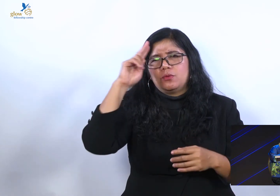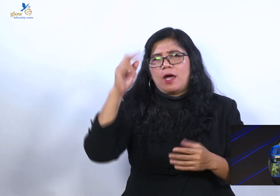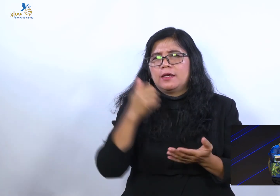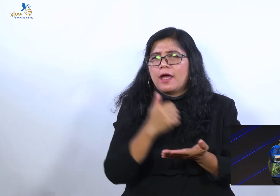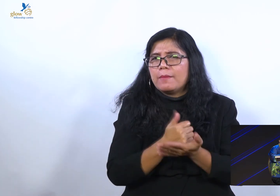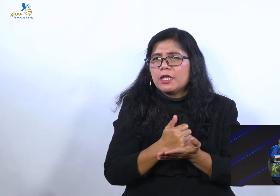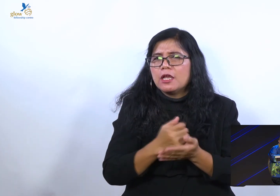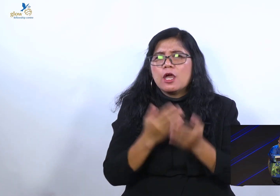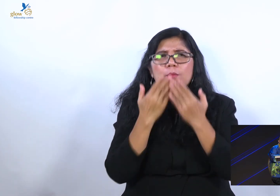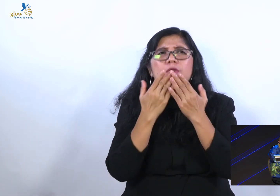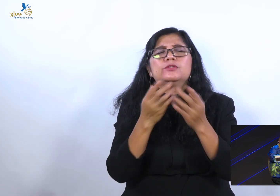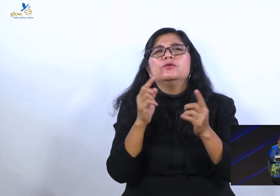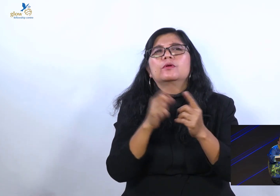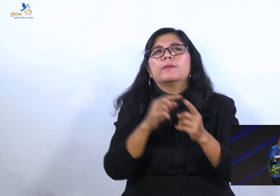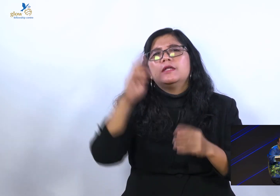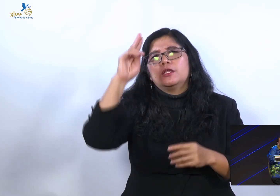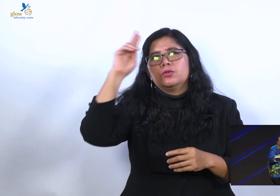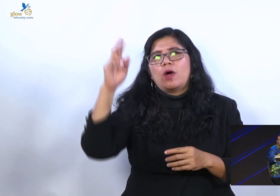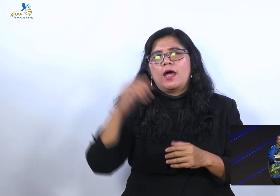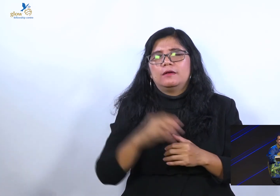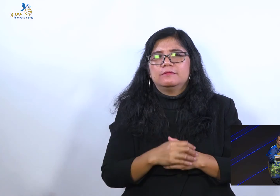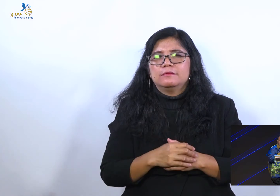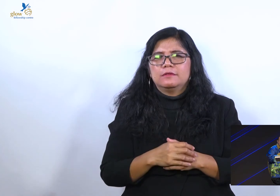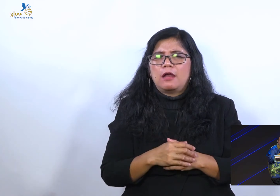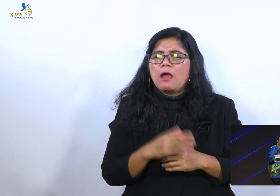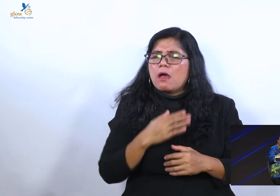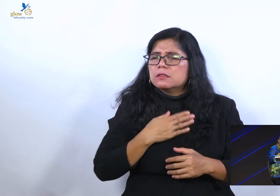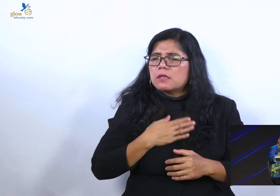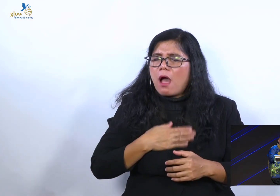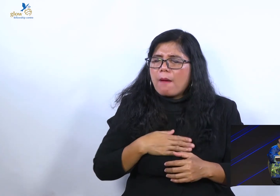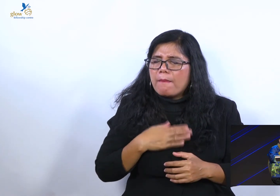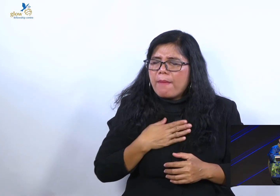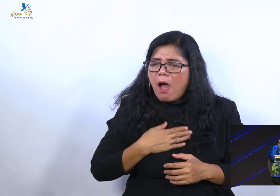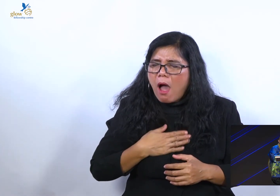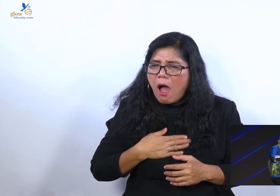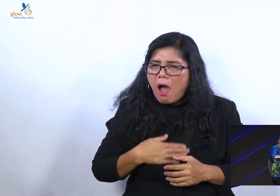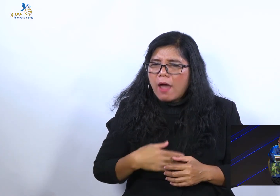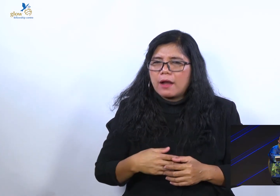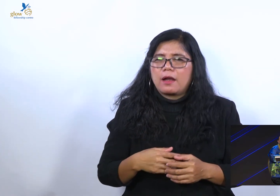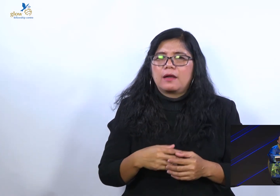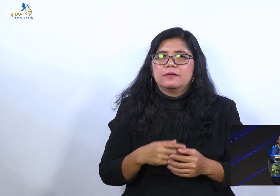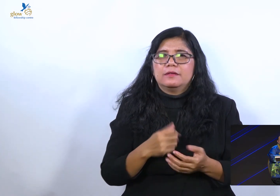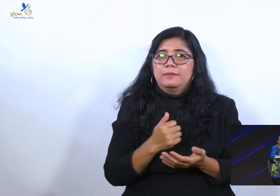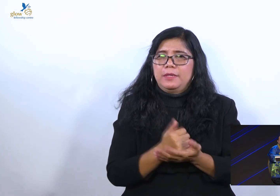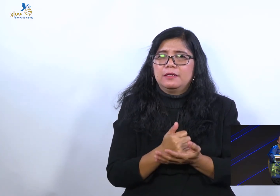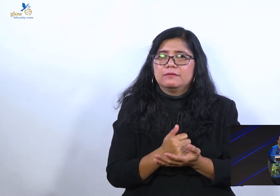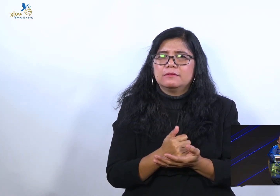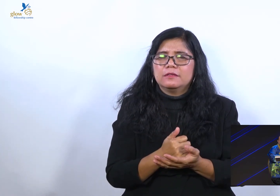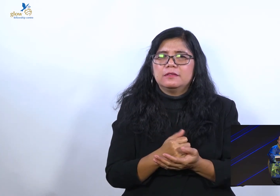Kenapa orang tua bisa begitu sabar dalam merawat, mendidik anak-anaknya?